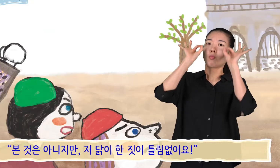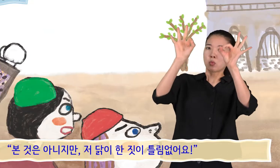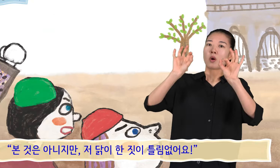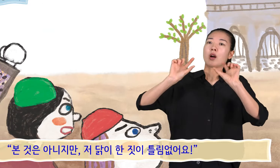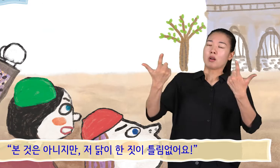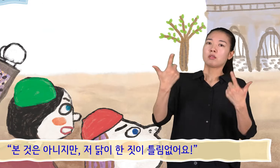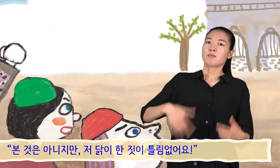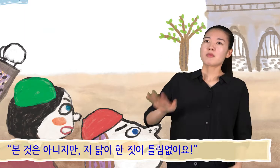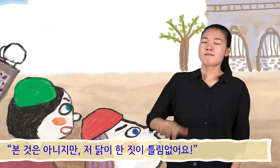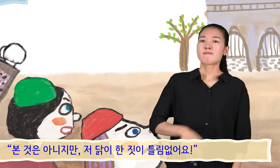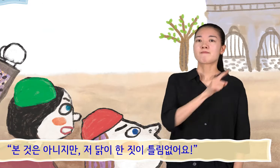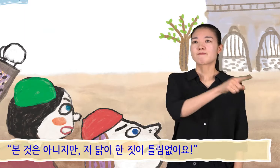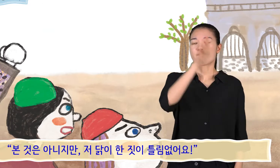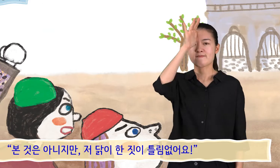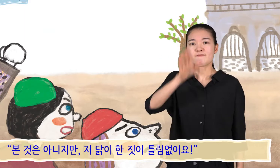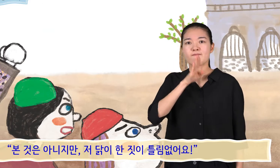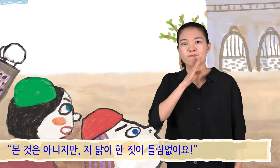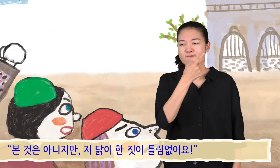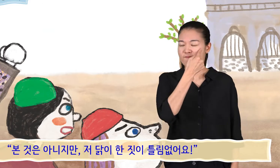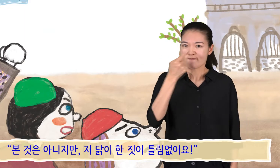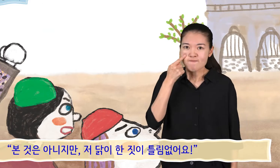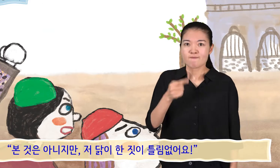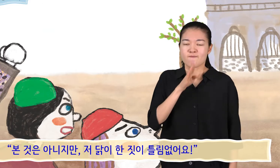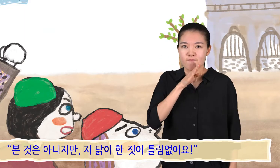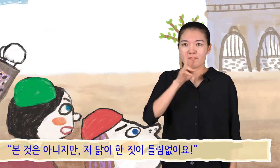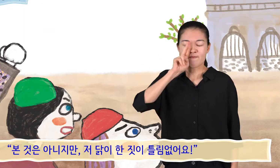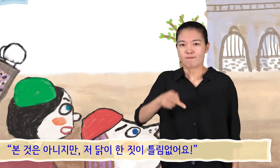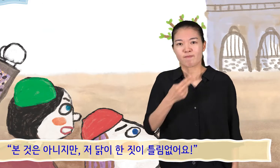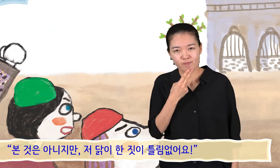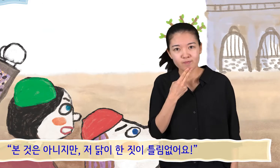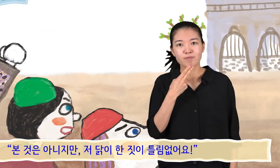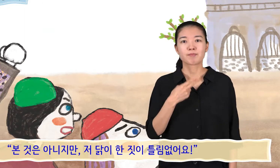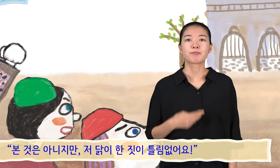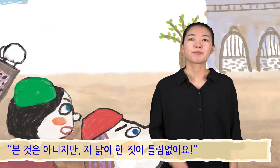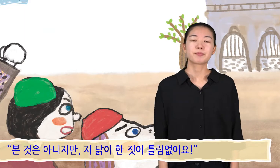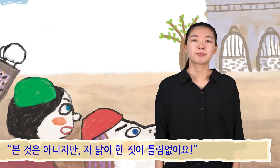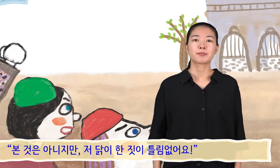본 것은 아니지만 저 닭이 한 짓이 틀림없어요.